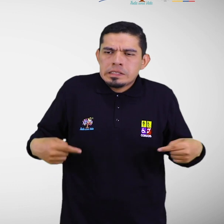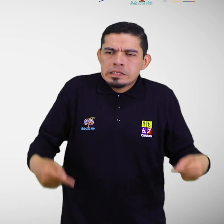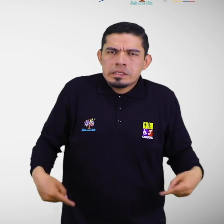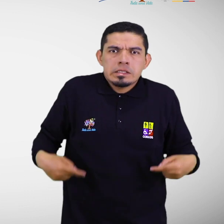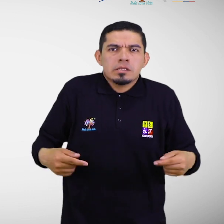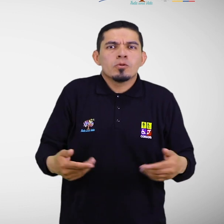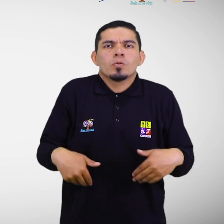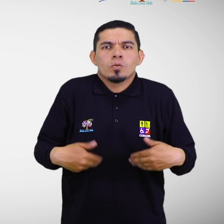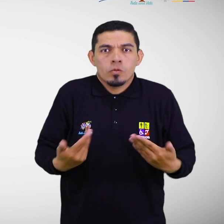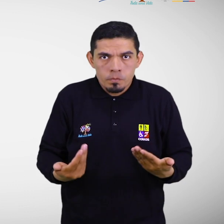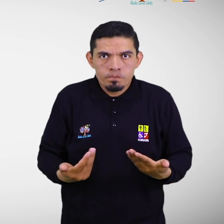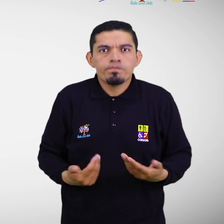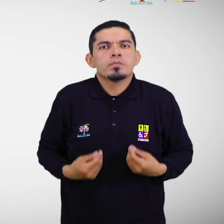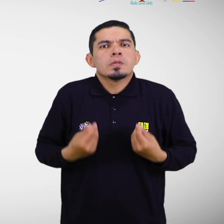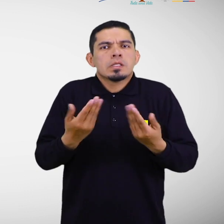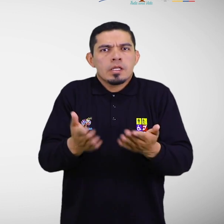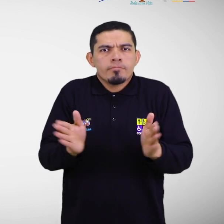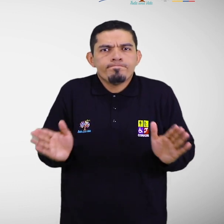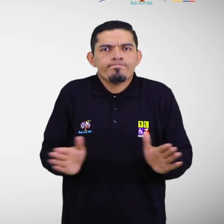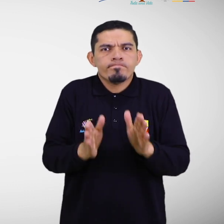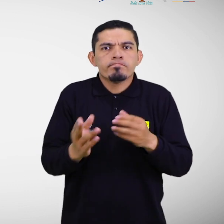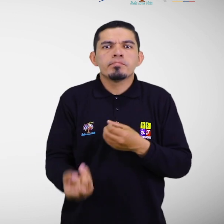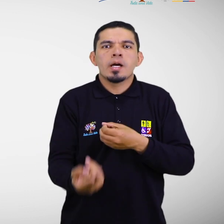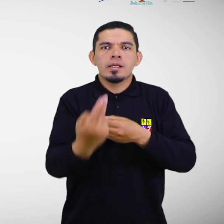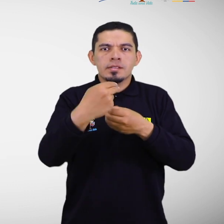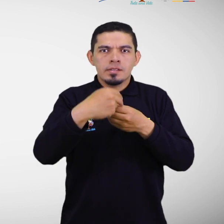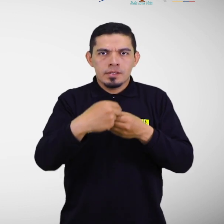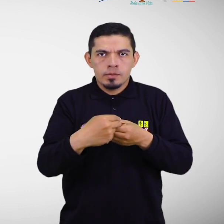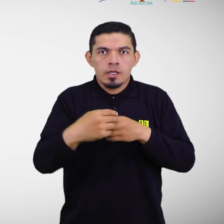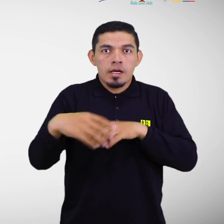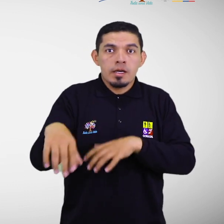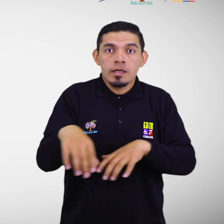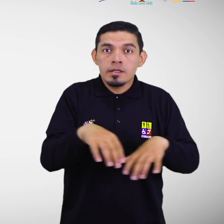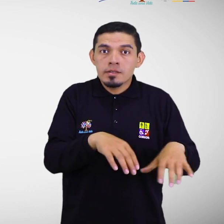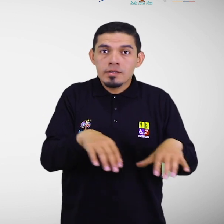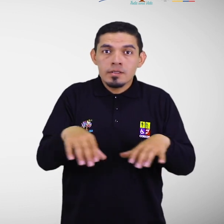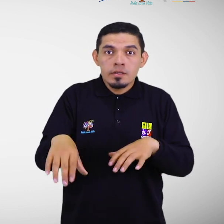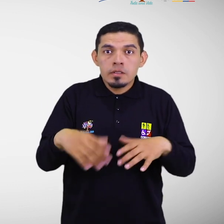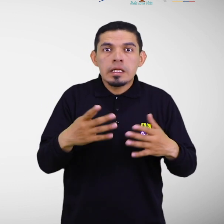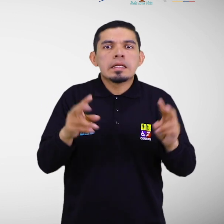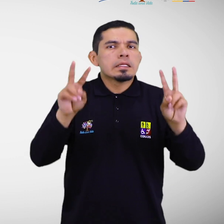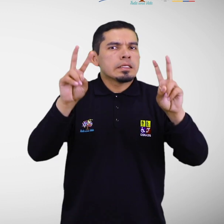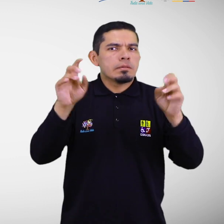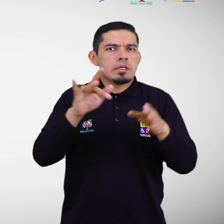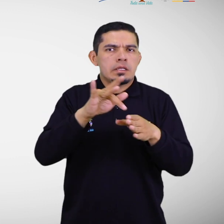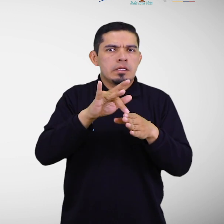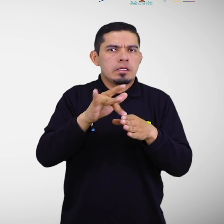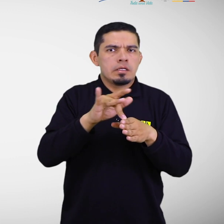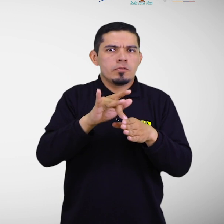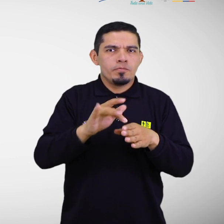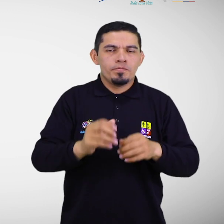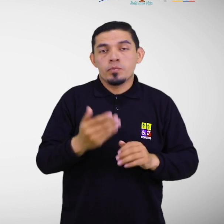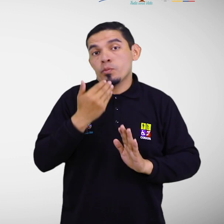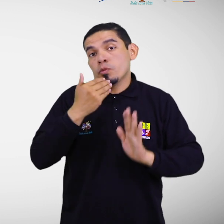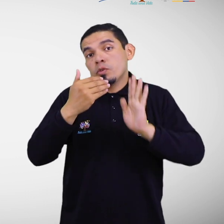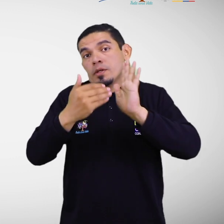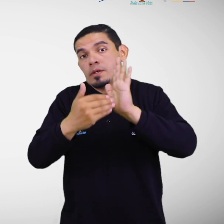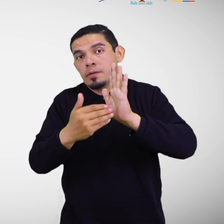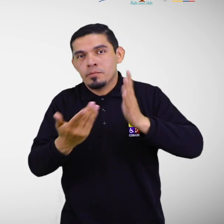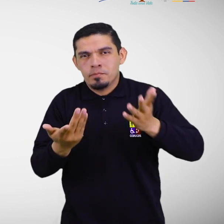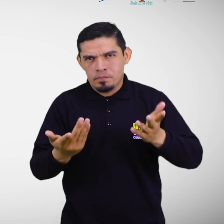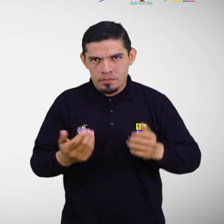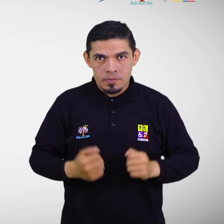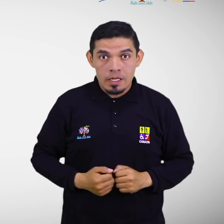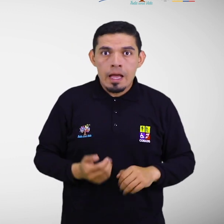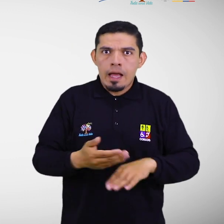Promoviendo su apropiada y activa participación en todas las actividades de gestión de riesgos. Así como, construyendo